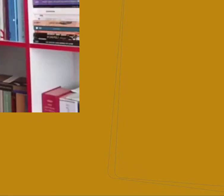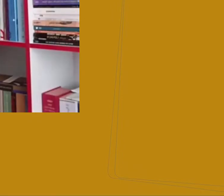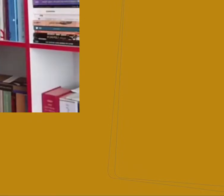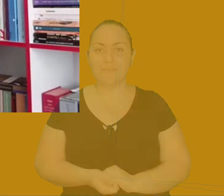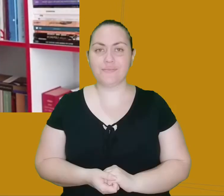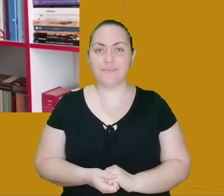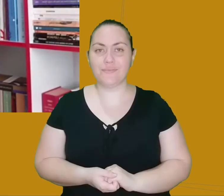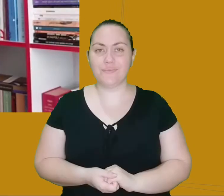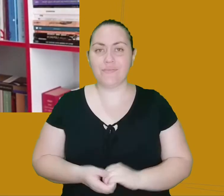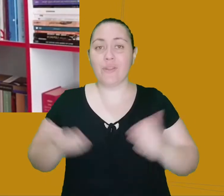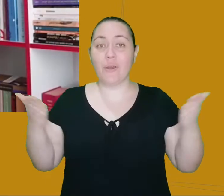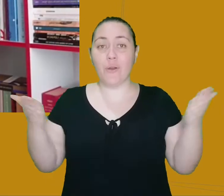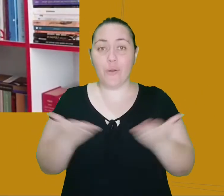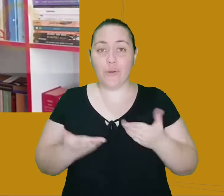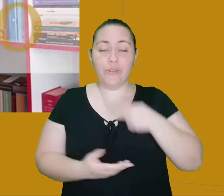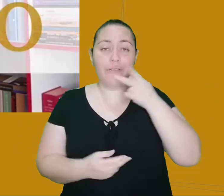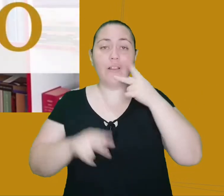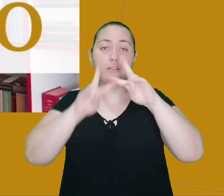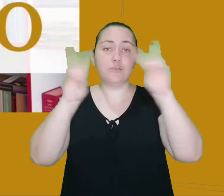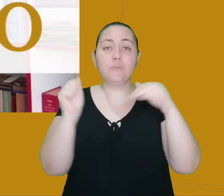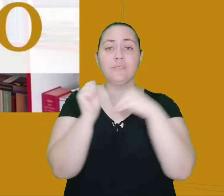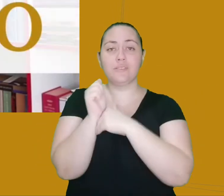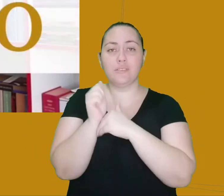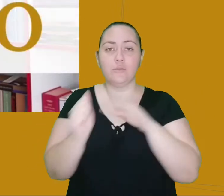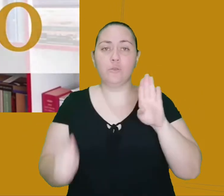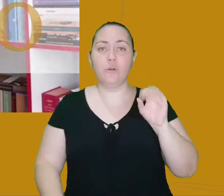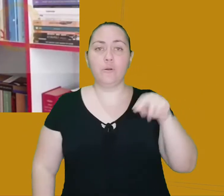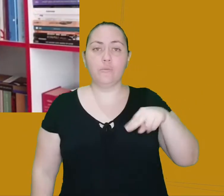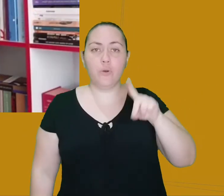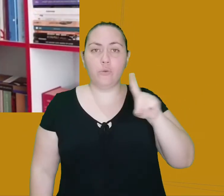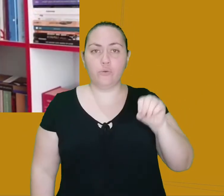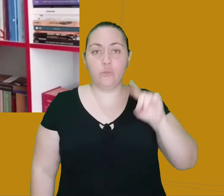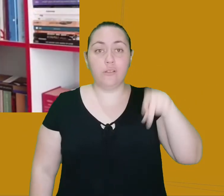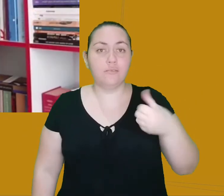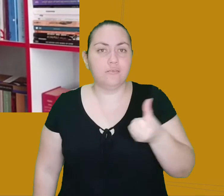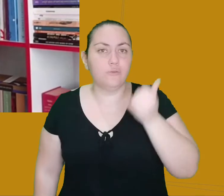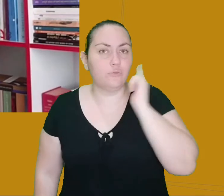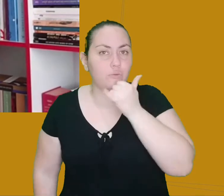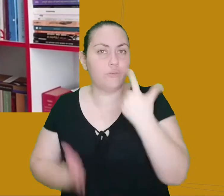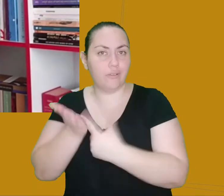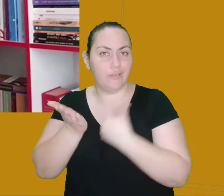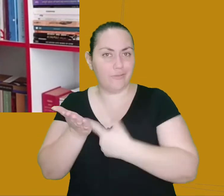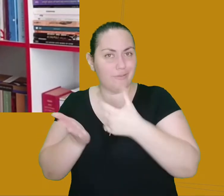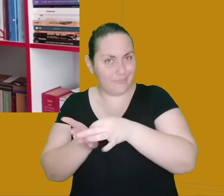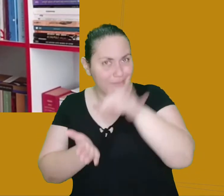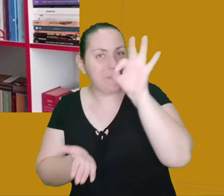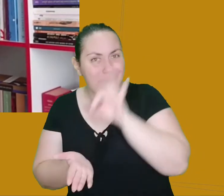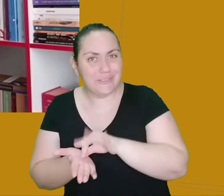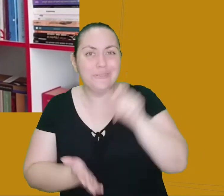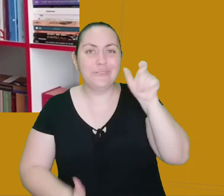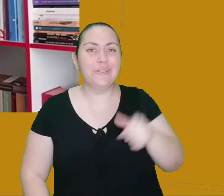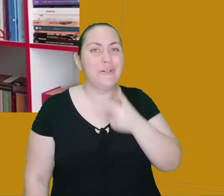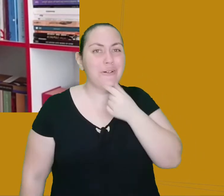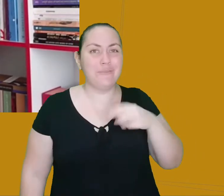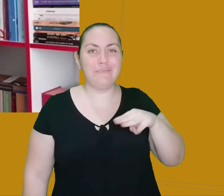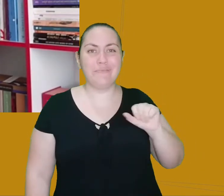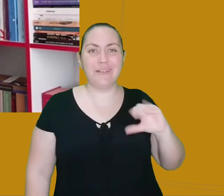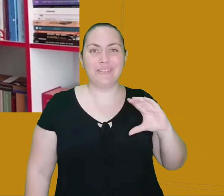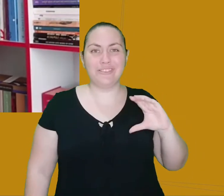Hoje nós vamos falar sobre o Segredo do Bonso, que é o sexto conto do livro Papéis Avulsos, do Machado de